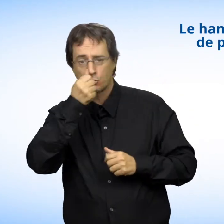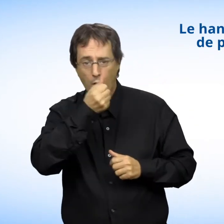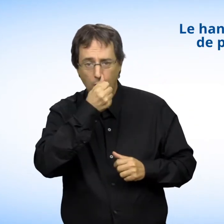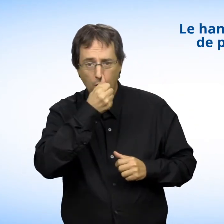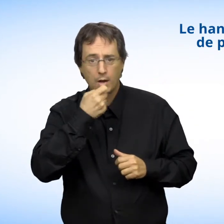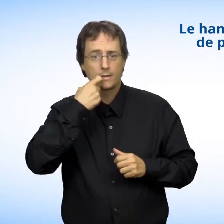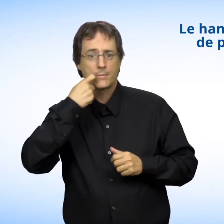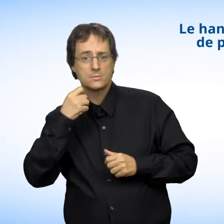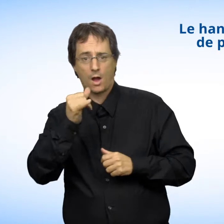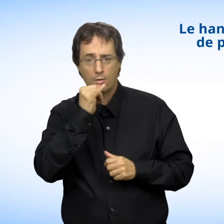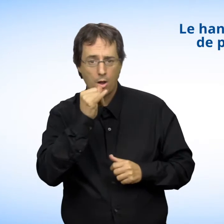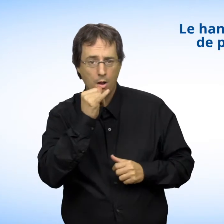dépendance à la drogue et à l'alcool.